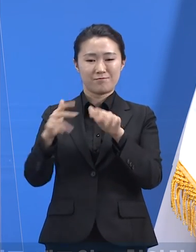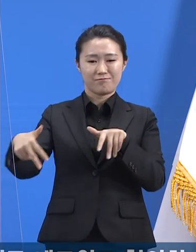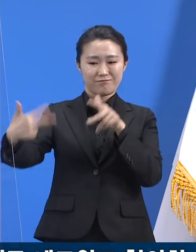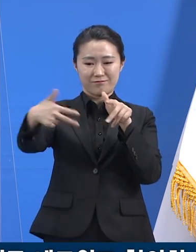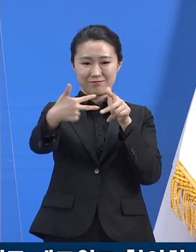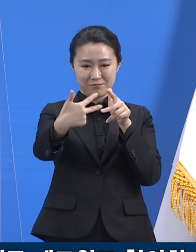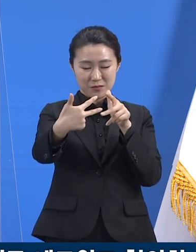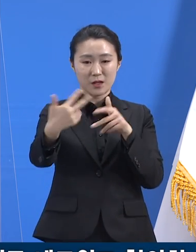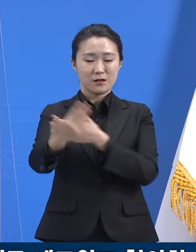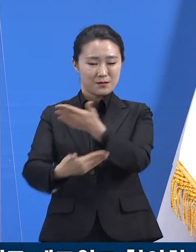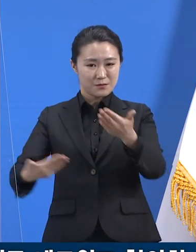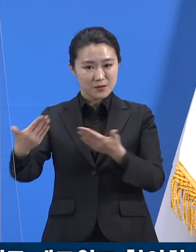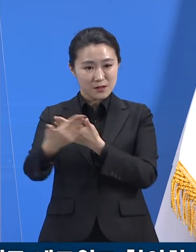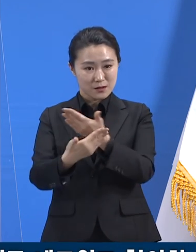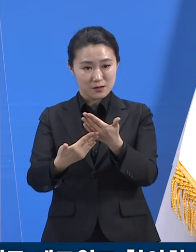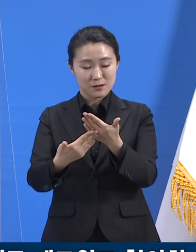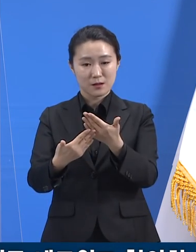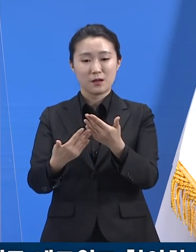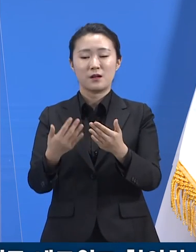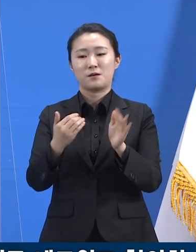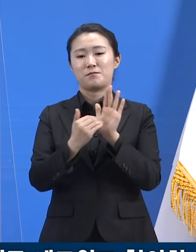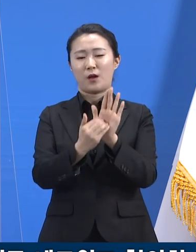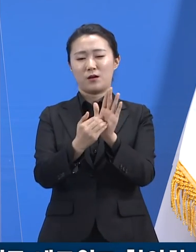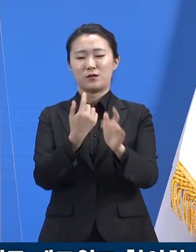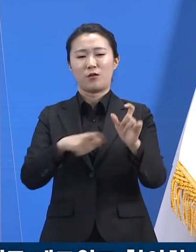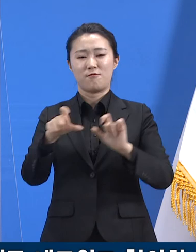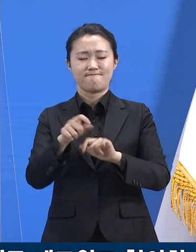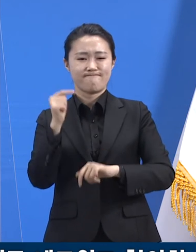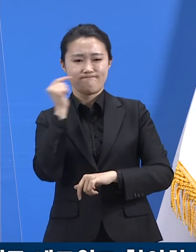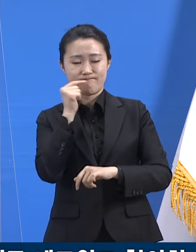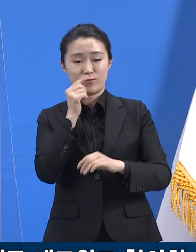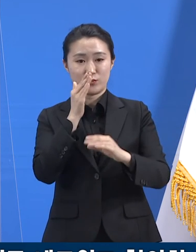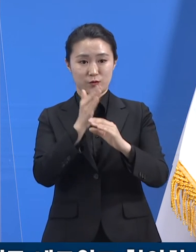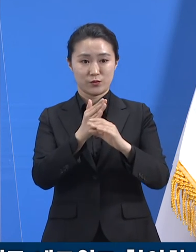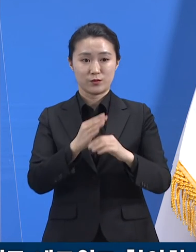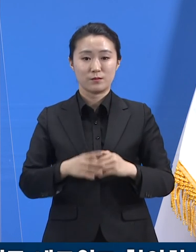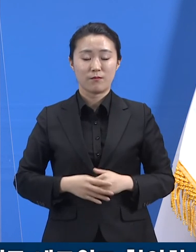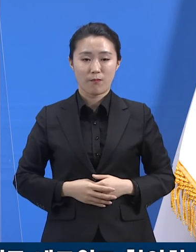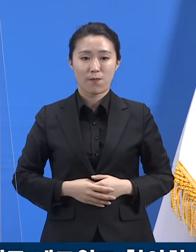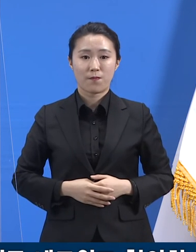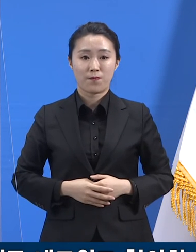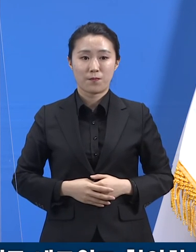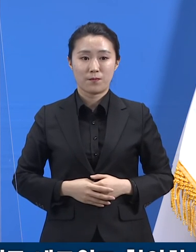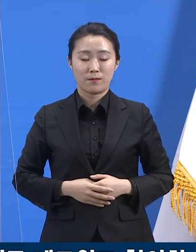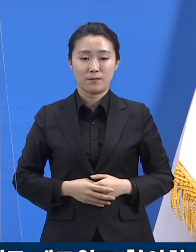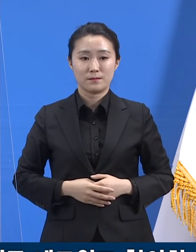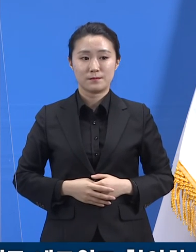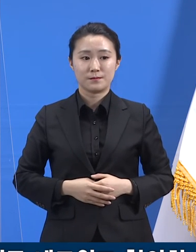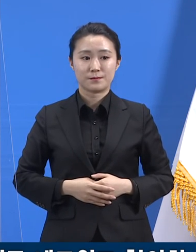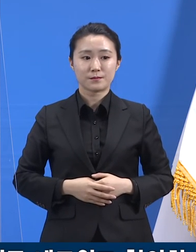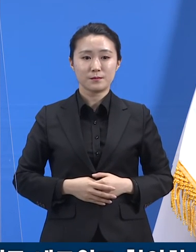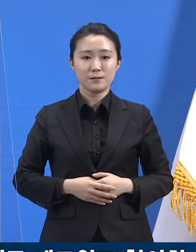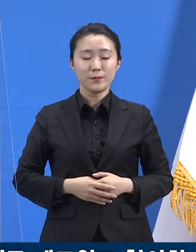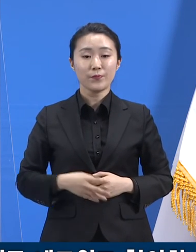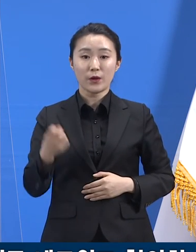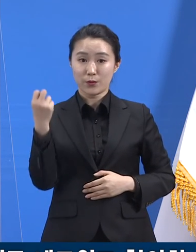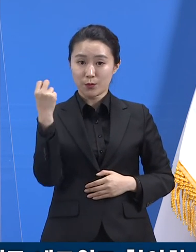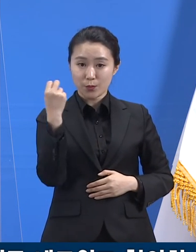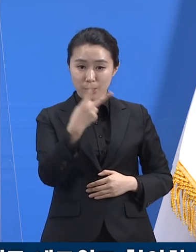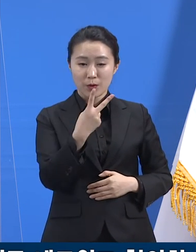지난 23일에는 제5차 협의회를 예정대로 개최하여 통계연항 자료들을 분석하고